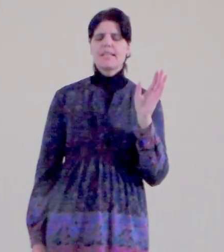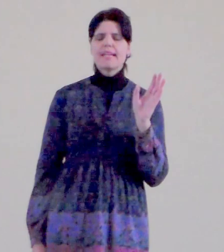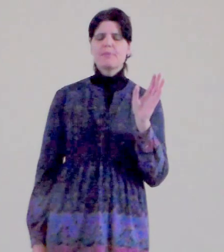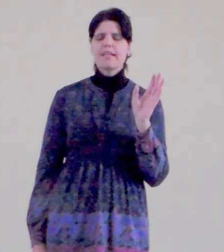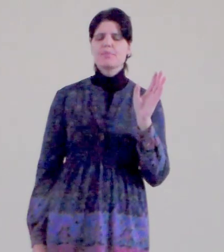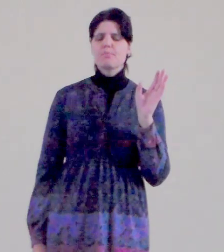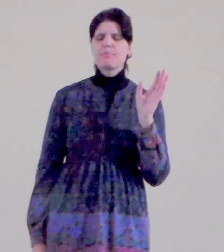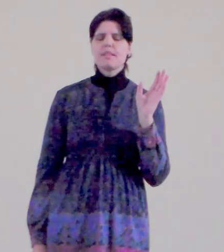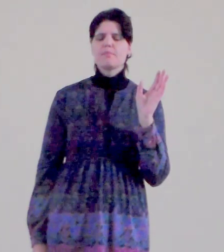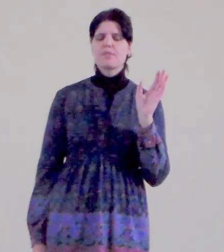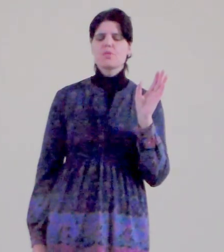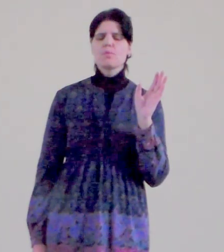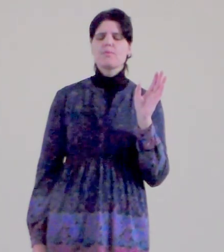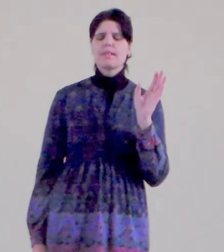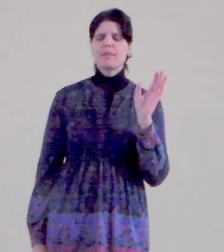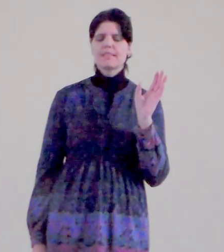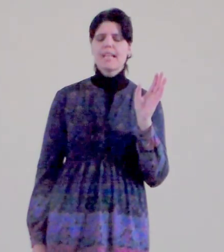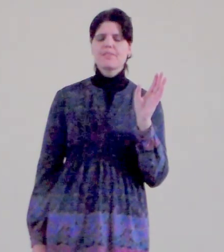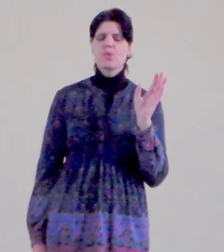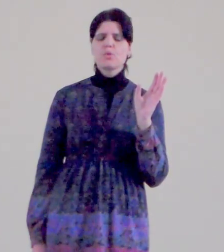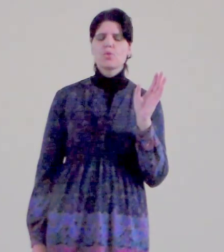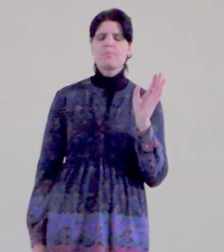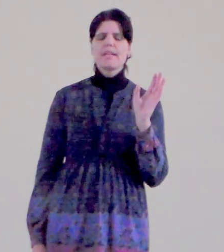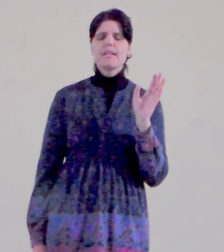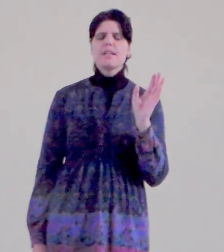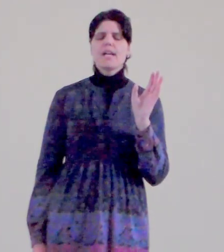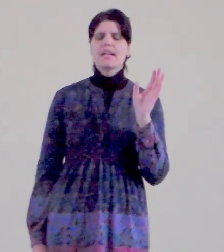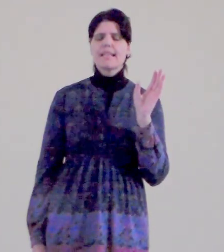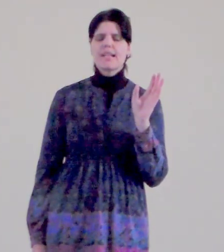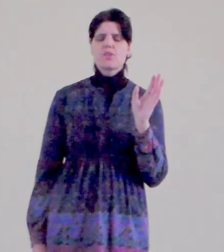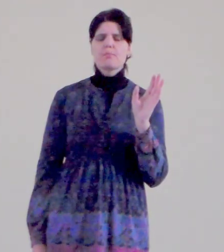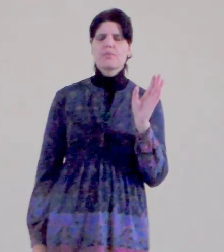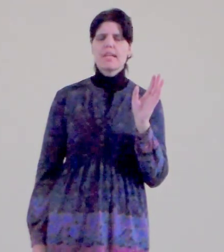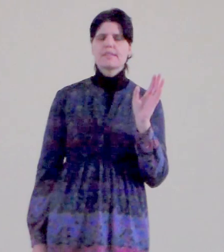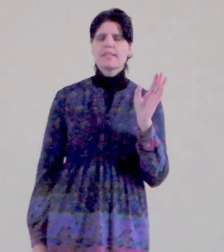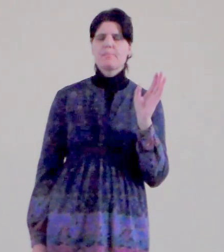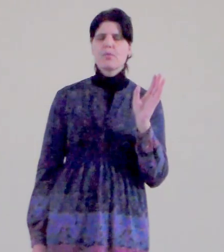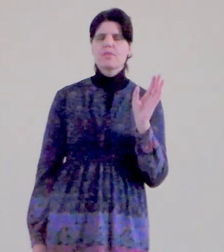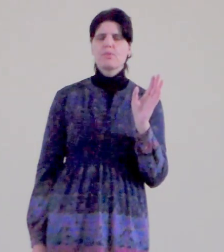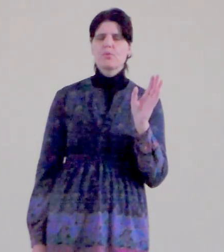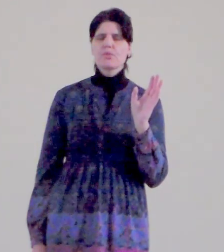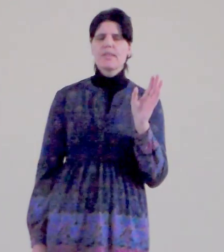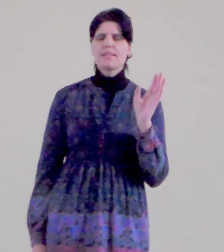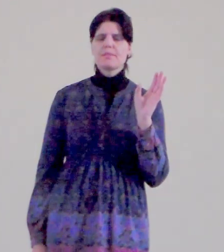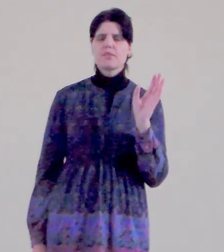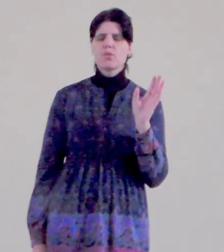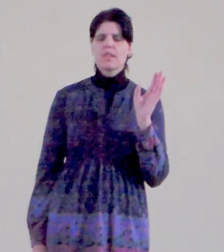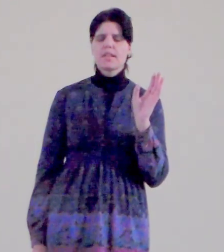nertali, aby jsme byli přistupovali Pane z láskou k Tobě a ke každému z nás, já ti prosím, Pane svatý, aby se dotkl